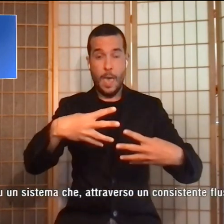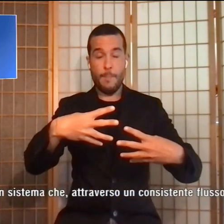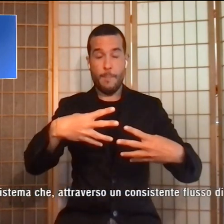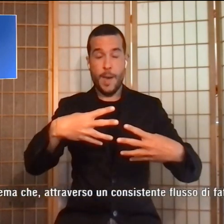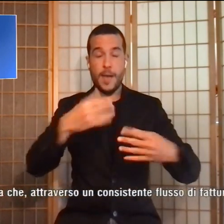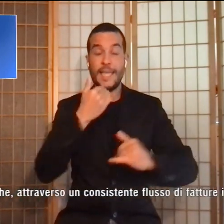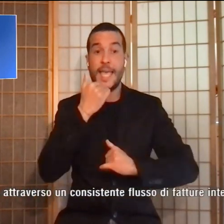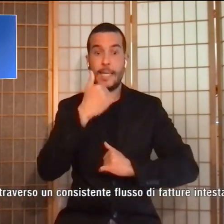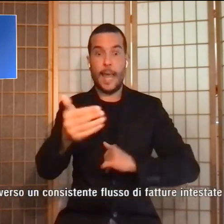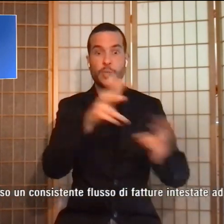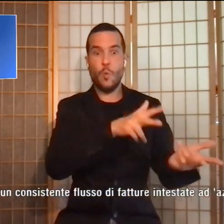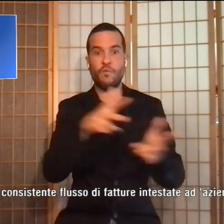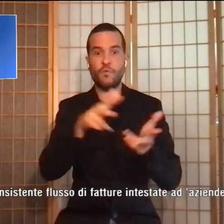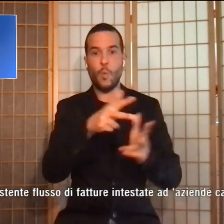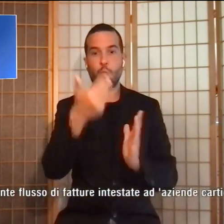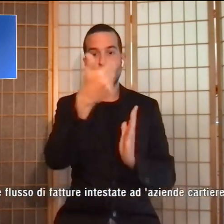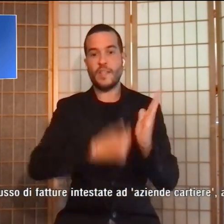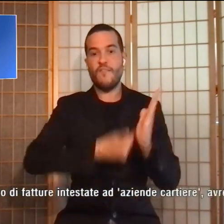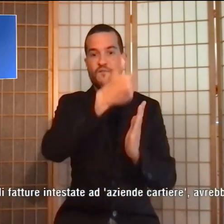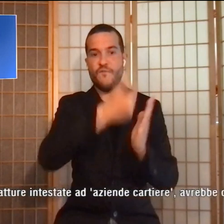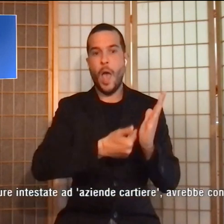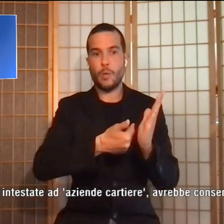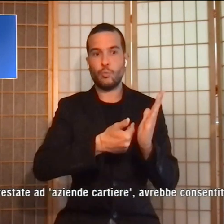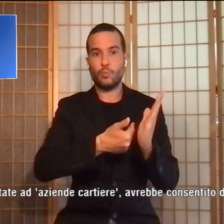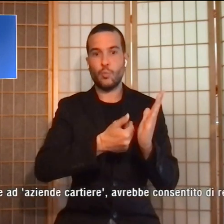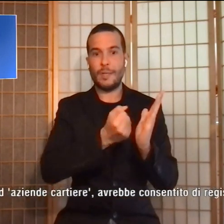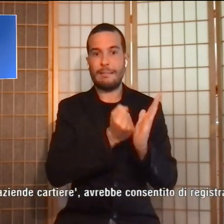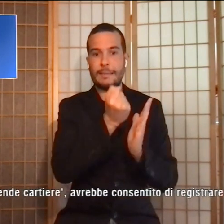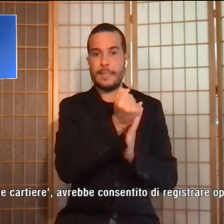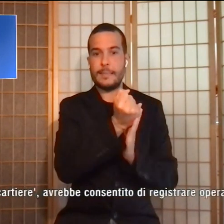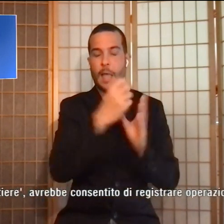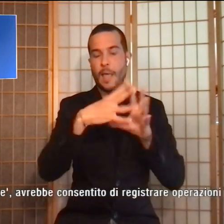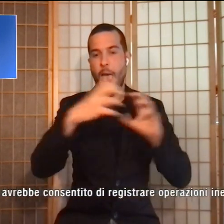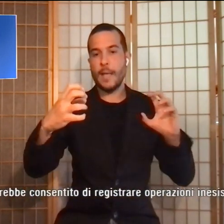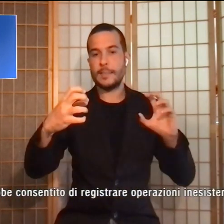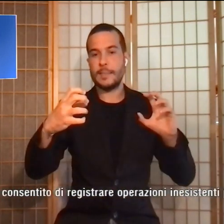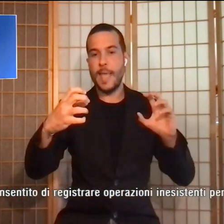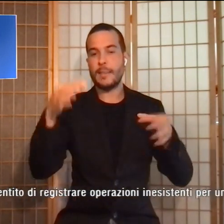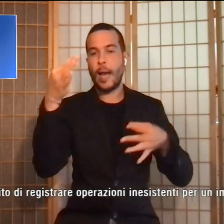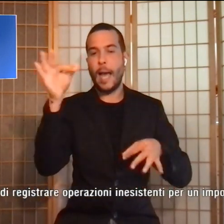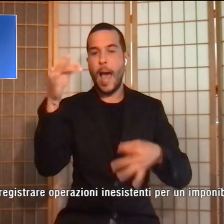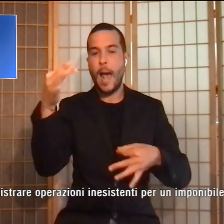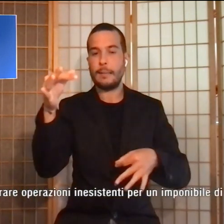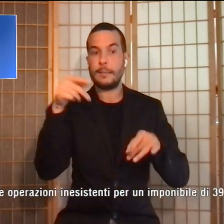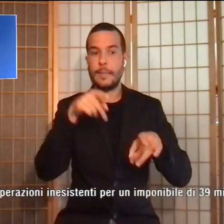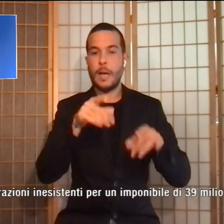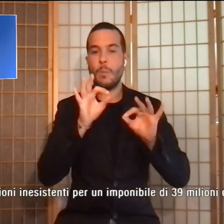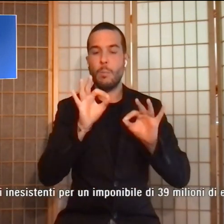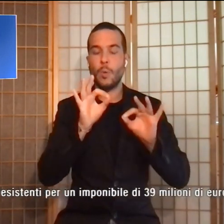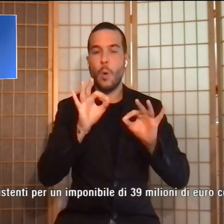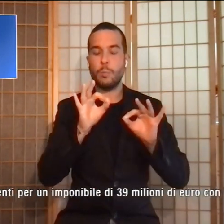flusso di fatture intestate ad aziende cartierie avrebbe permesso di registrare operazioni